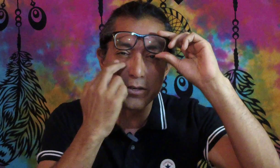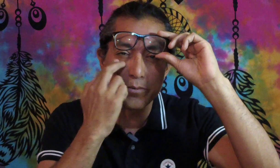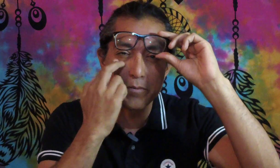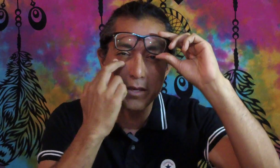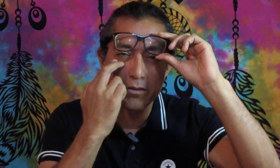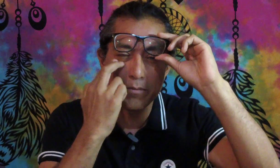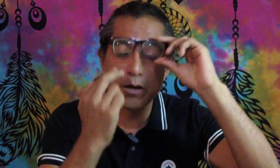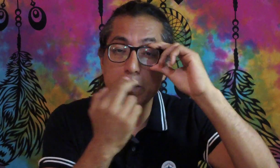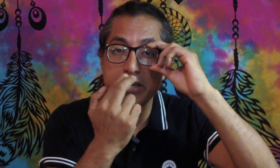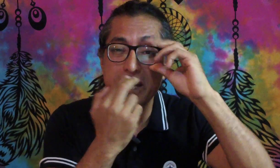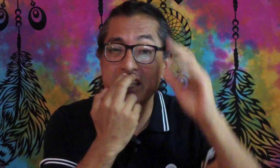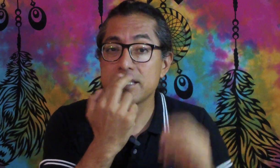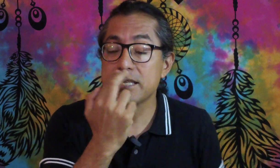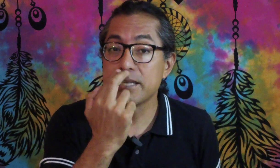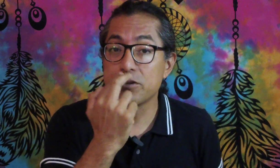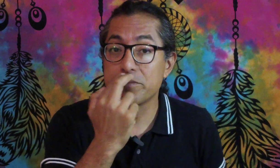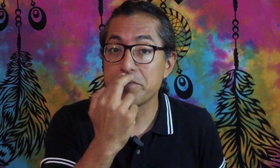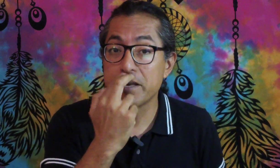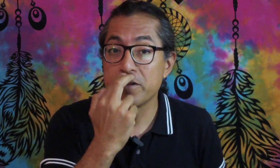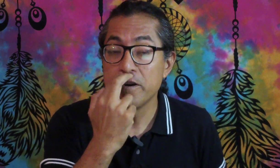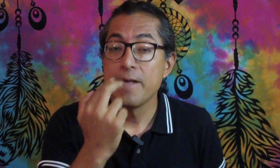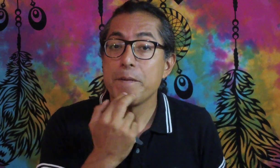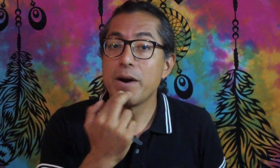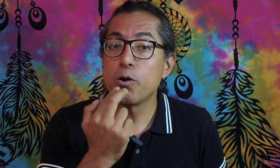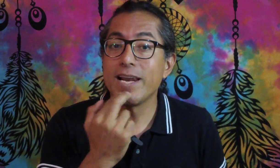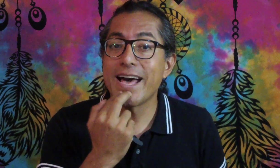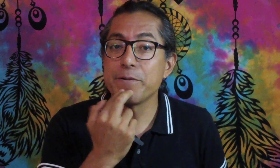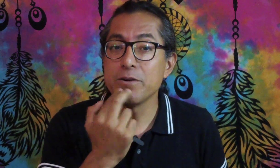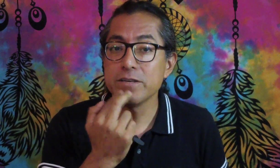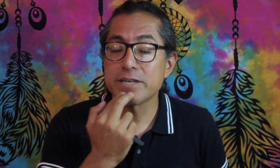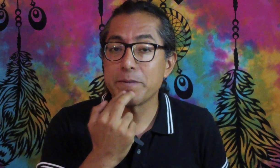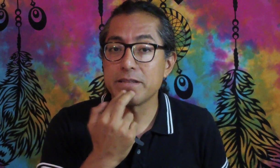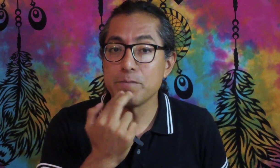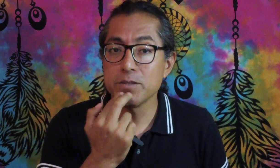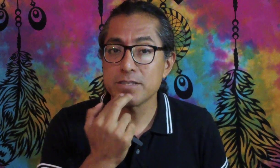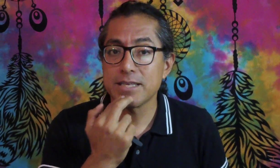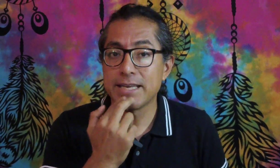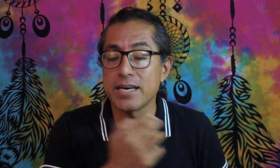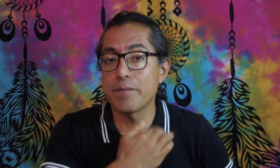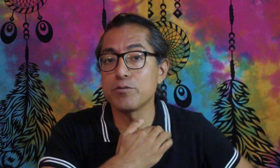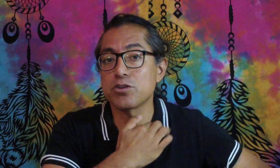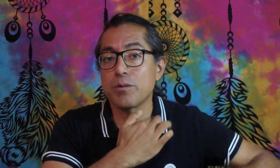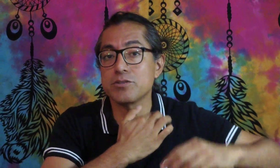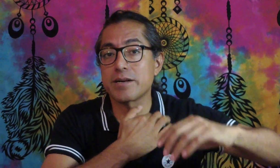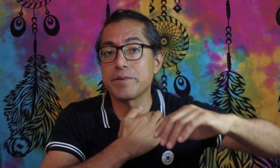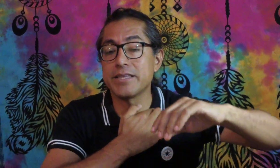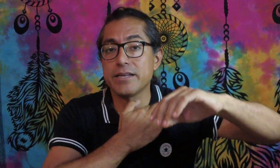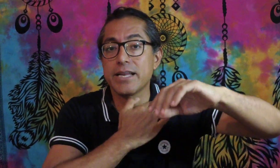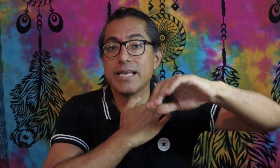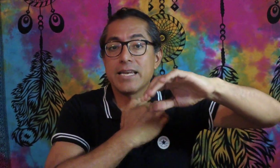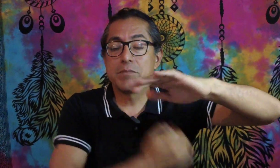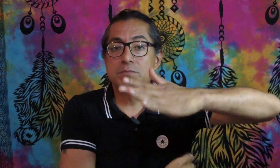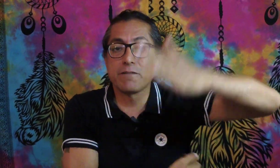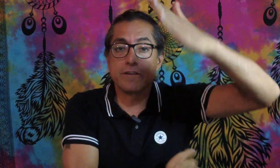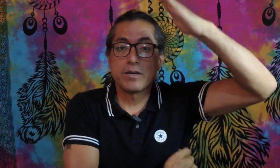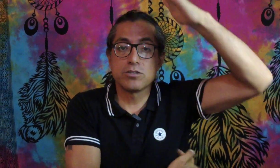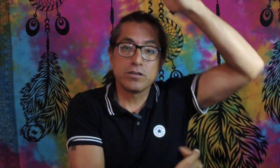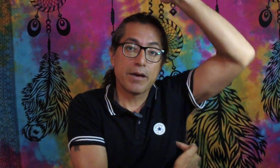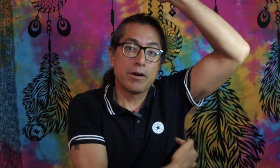enorme miedo, bajo la nariz, este enorme miedo, bajo el labio, repetimos. En cada punto vamos a repetir la misma afirmación, abajo